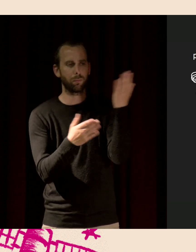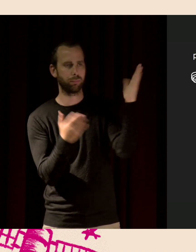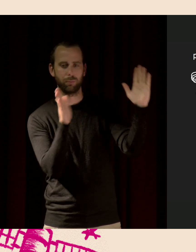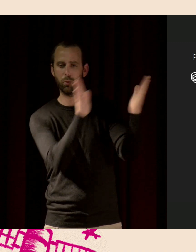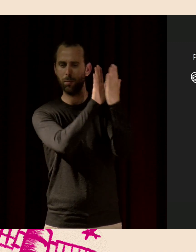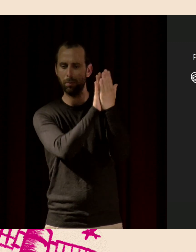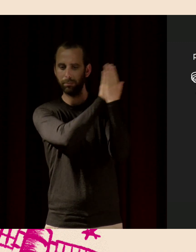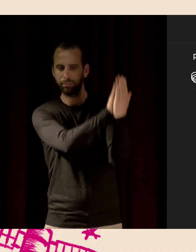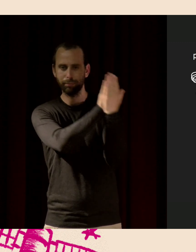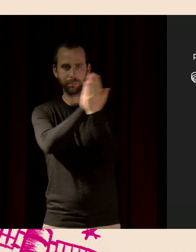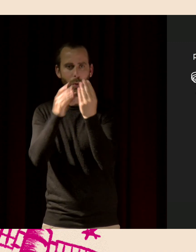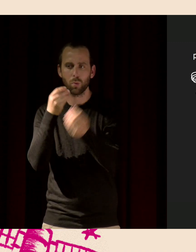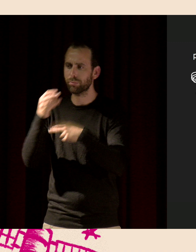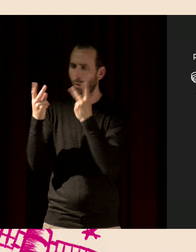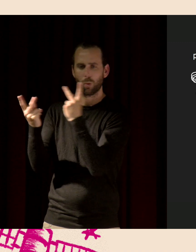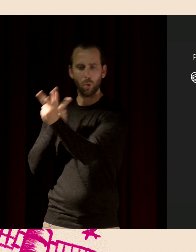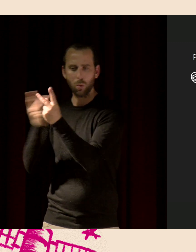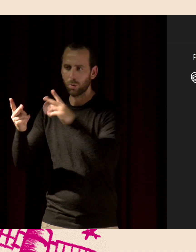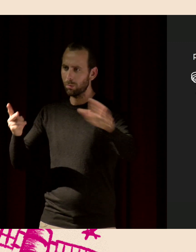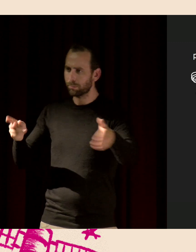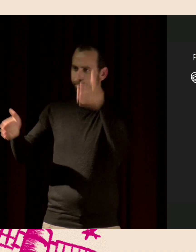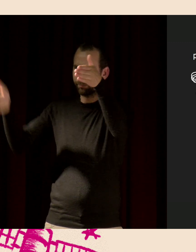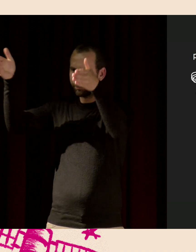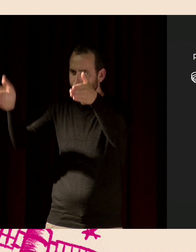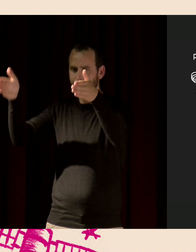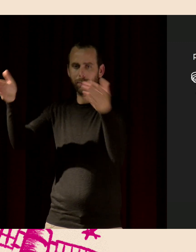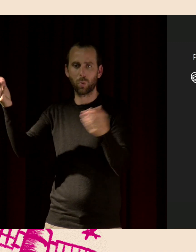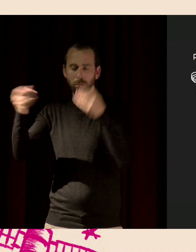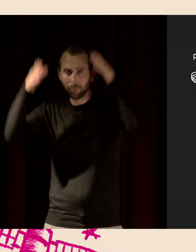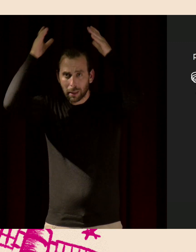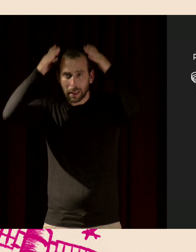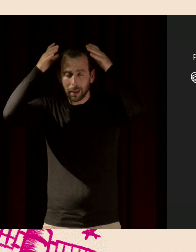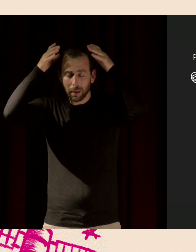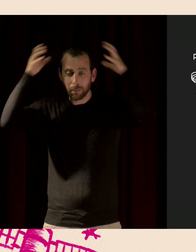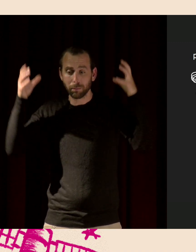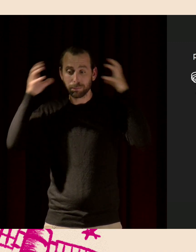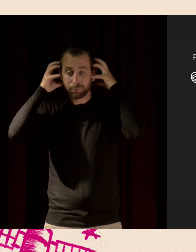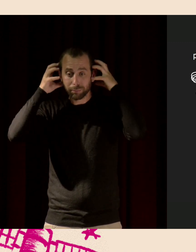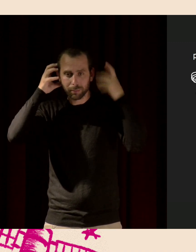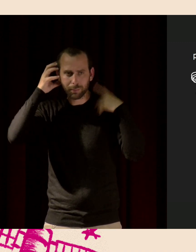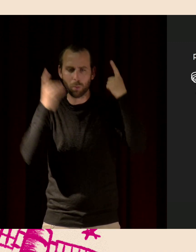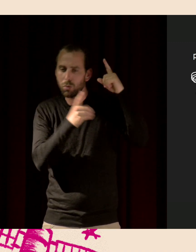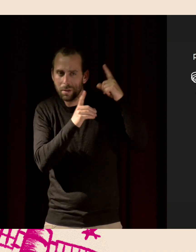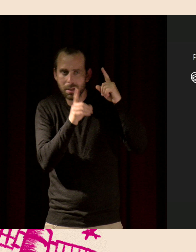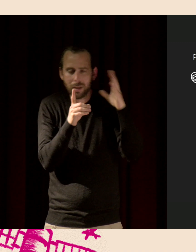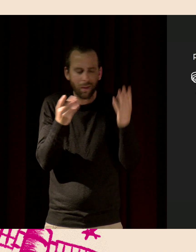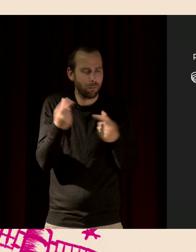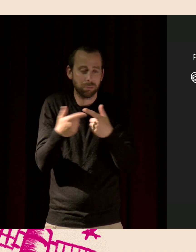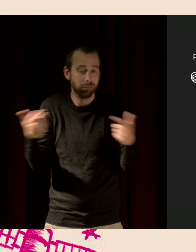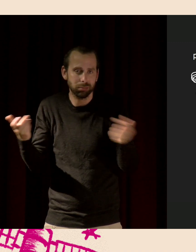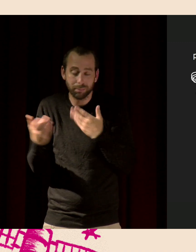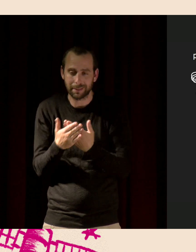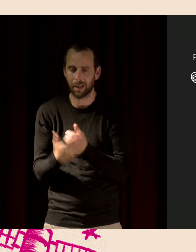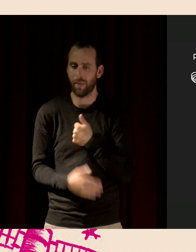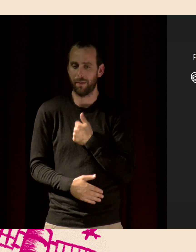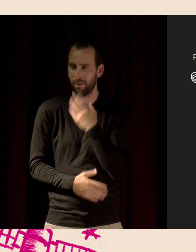des murs le long des autoroutes ou des casques anti-bruits. Et puis, on va mettre de la musique. On se protège individuellement. Alors ça, nous, on peut le faire.